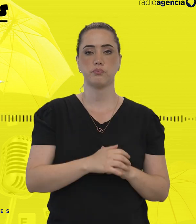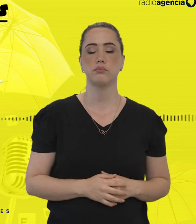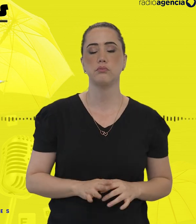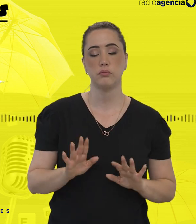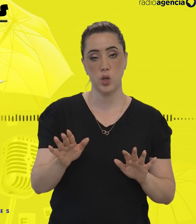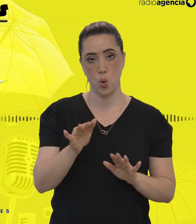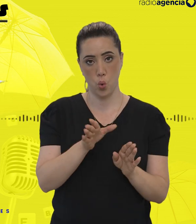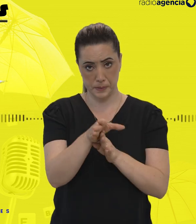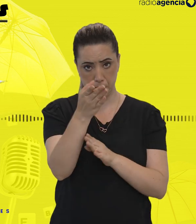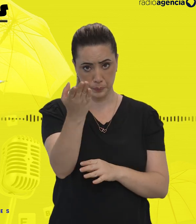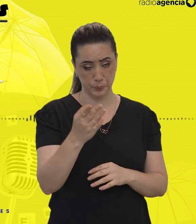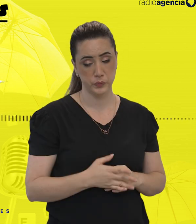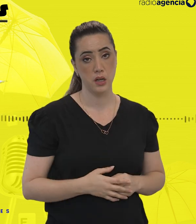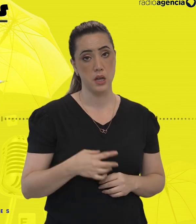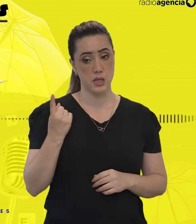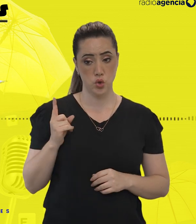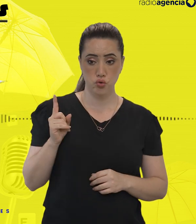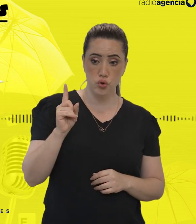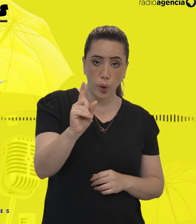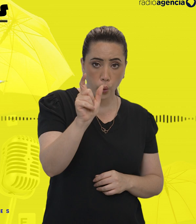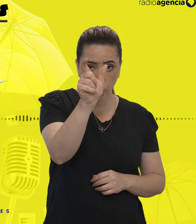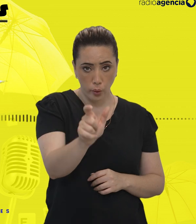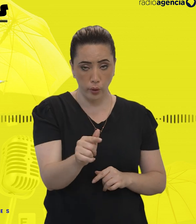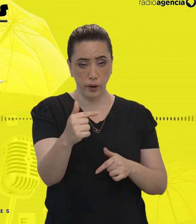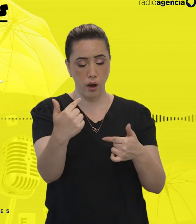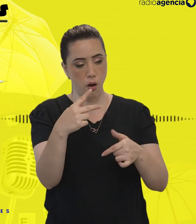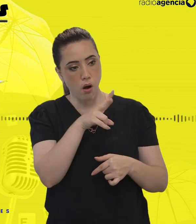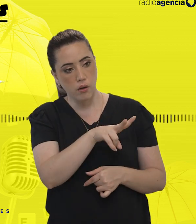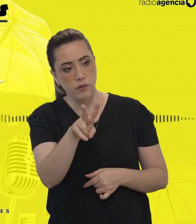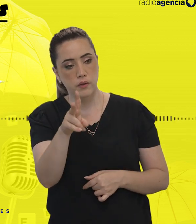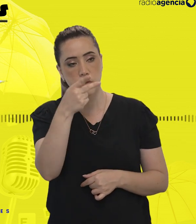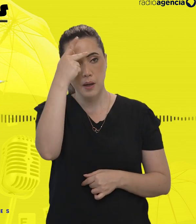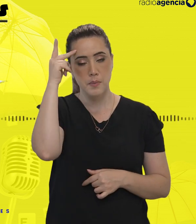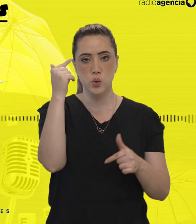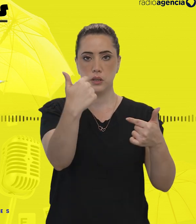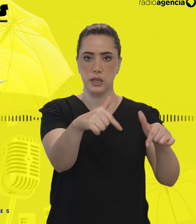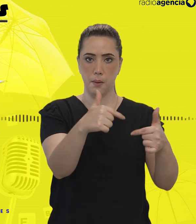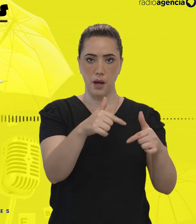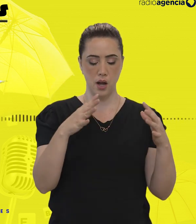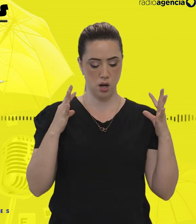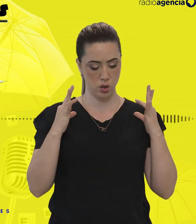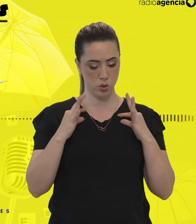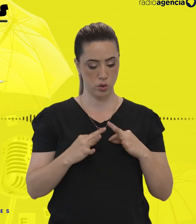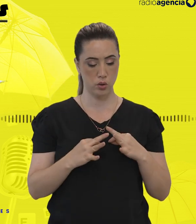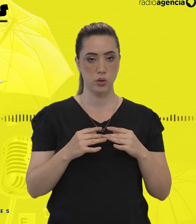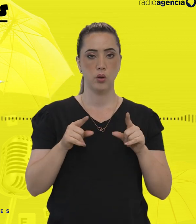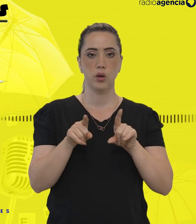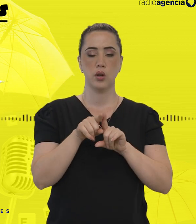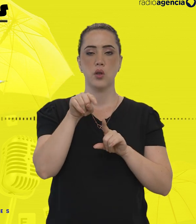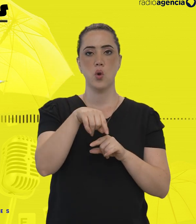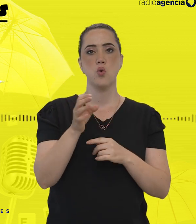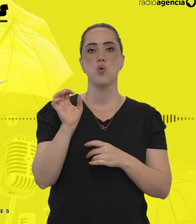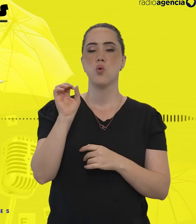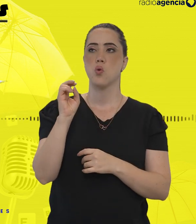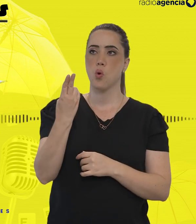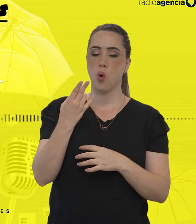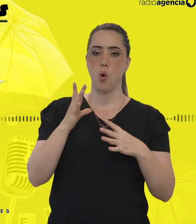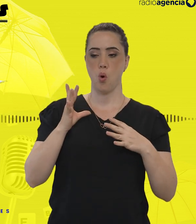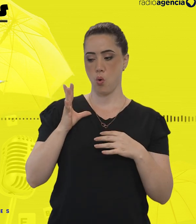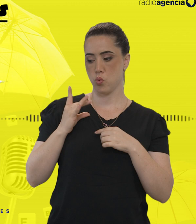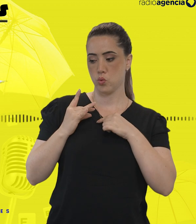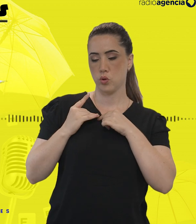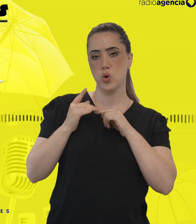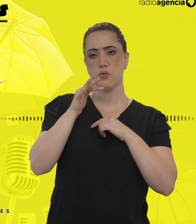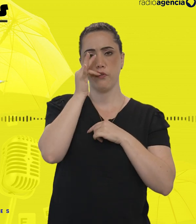lugar e vê uma pessoa com um colar, seja do girassol, seja da neurodiversidade ou seja do autismo, se vocês